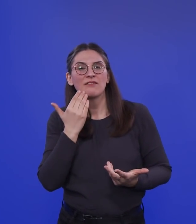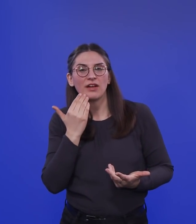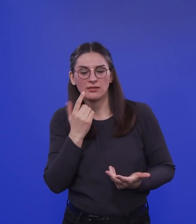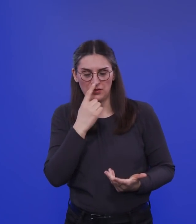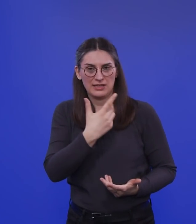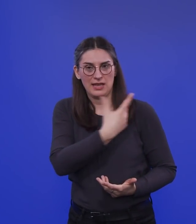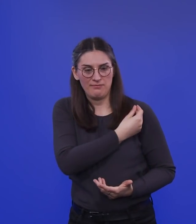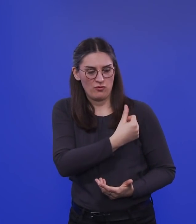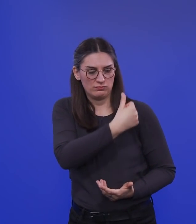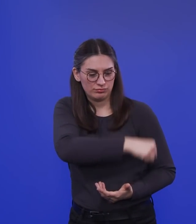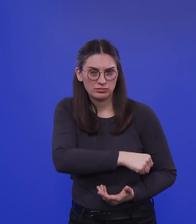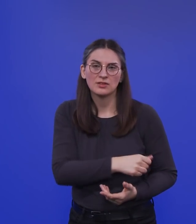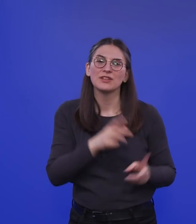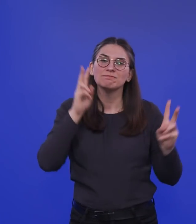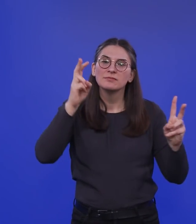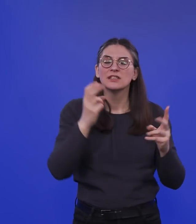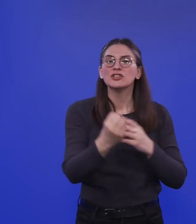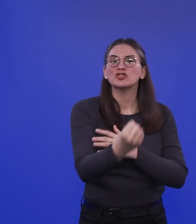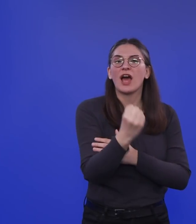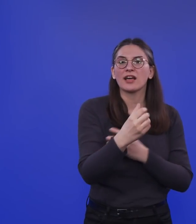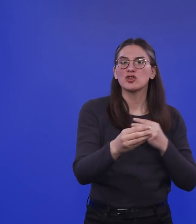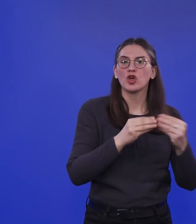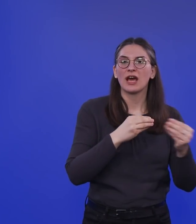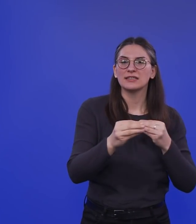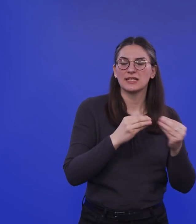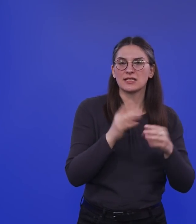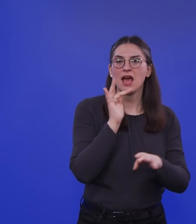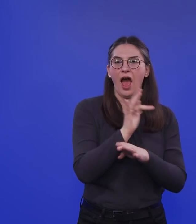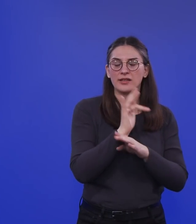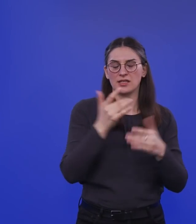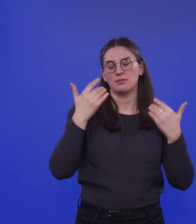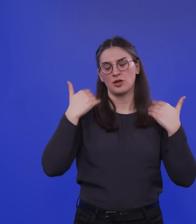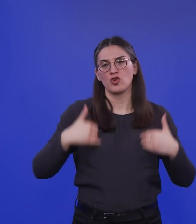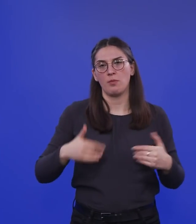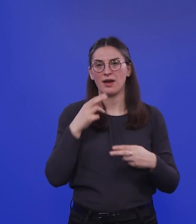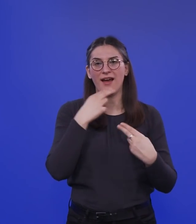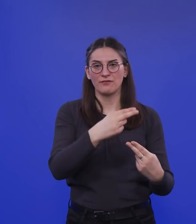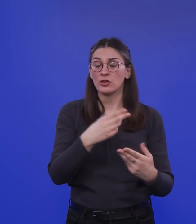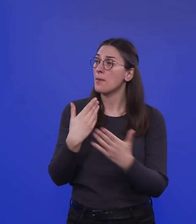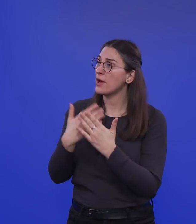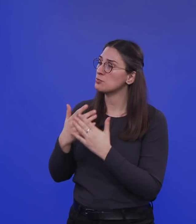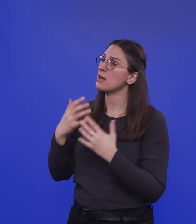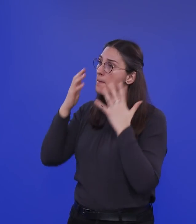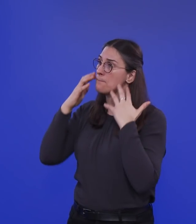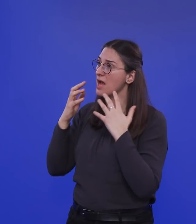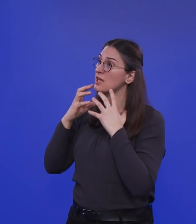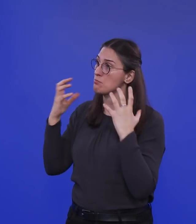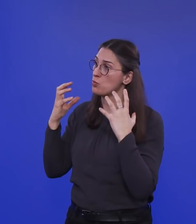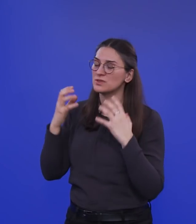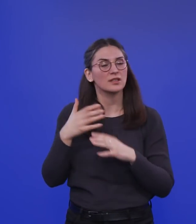eine ganz starke neutralisierende Antikörperantwort haben. Bei Masern und Mumps zum Beispiel? Ja, zum Beispiel, das wären so Beispiele. Man könnte